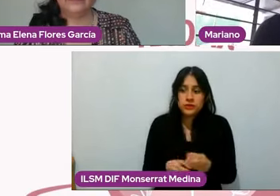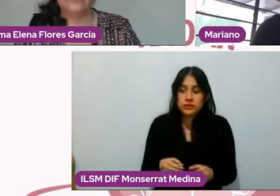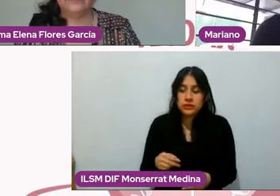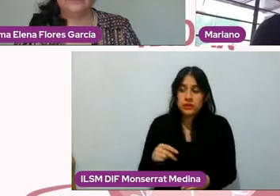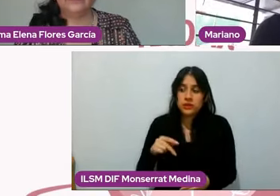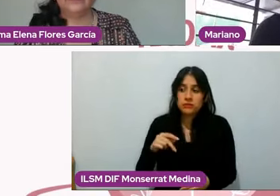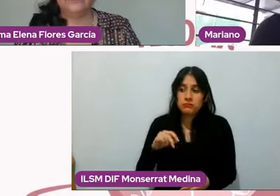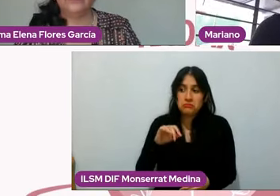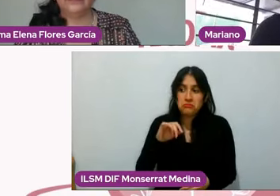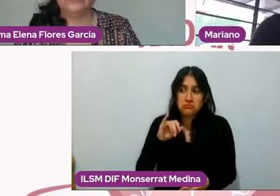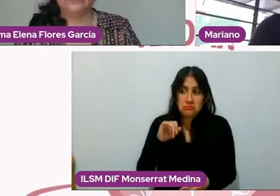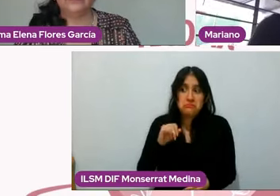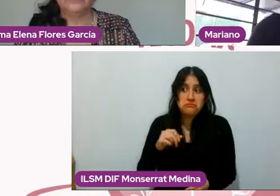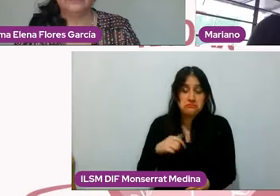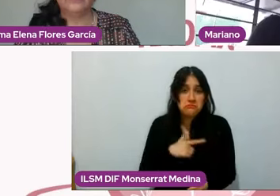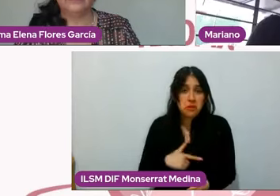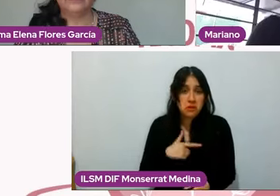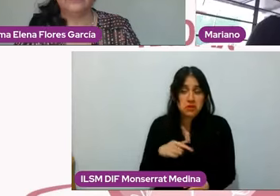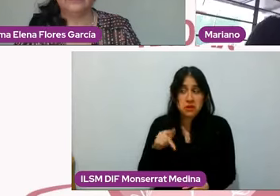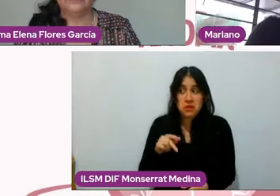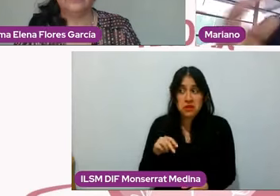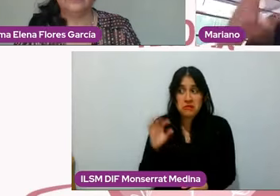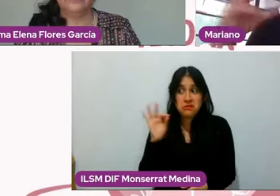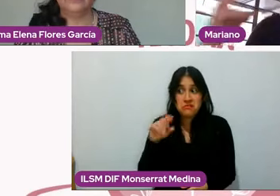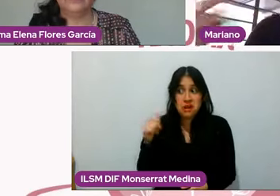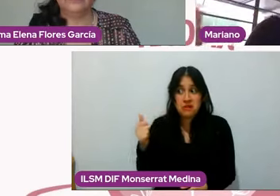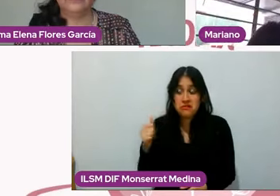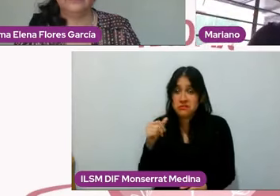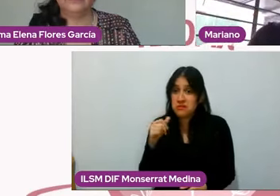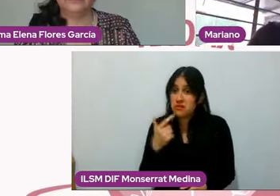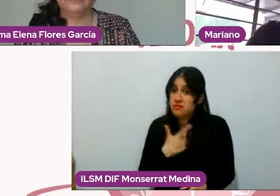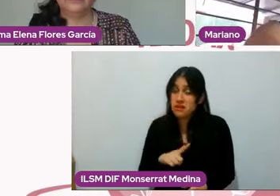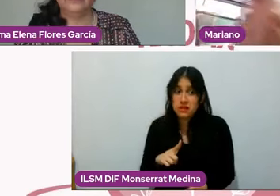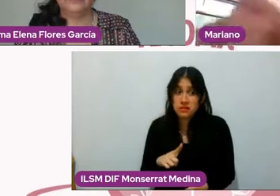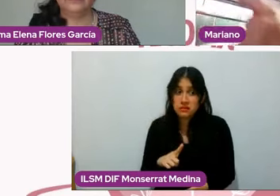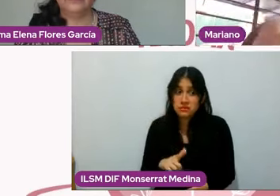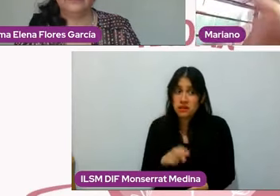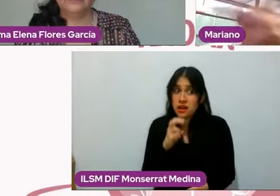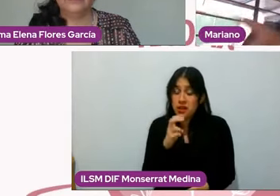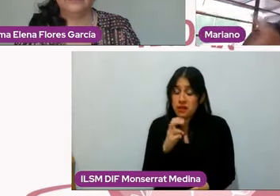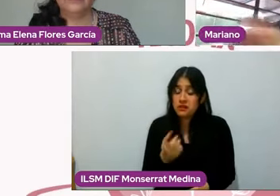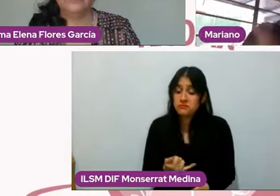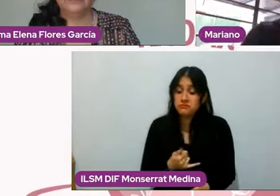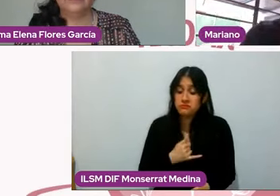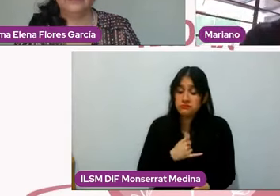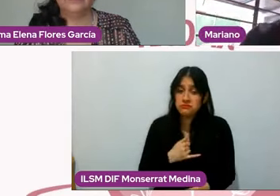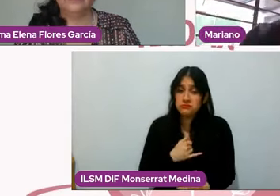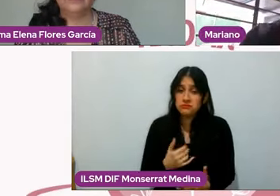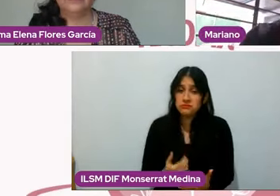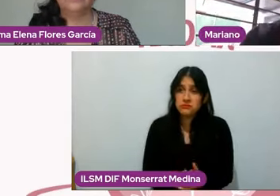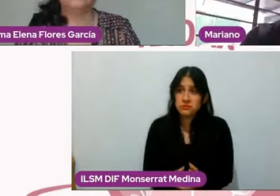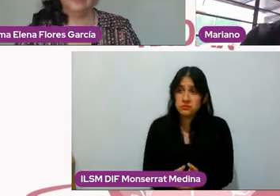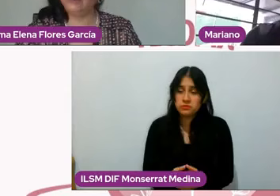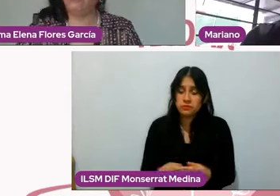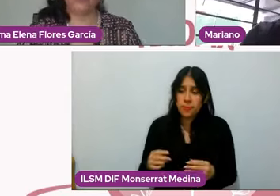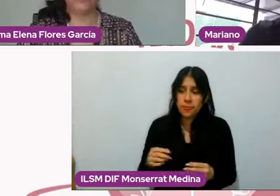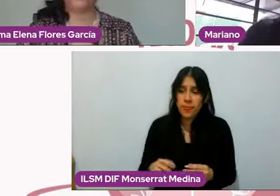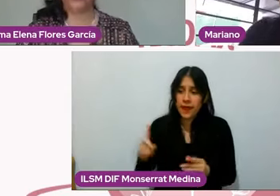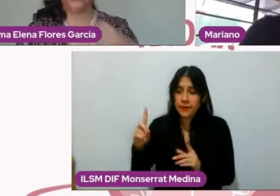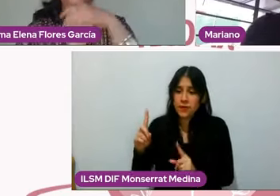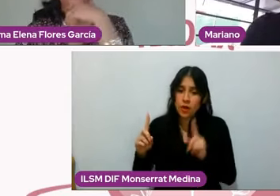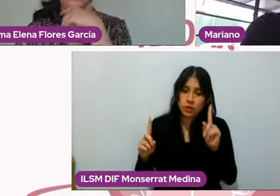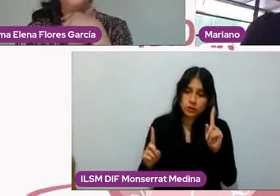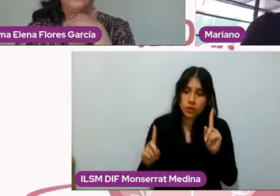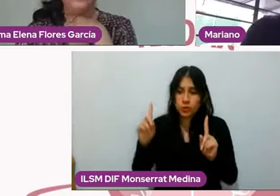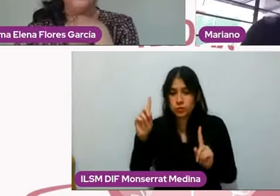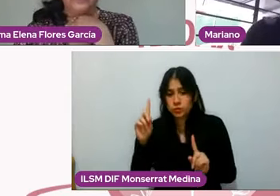persona, ¿no? Ese tipo de cuestiones en efecto tienen que ir de ida y vuelta, porque si